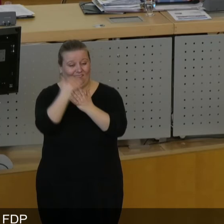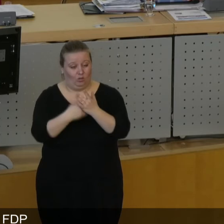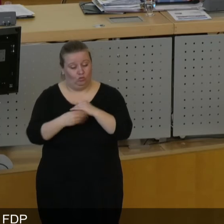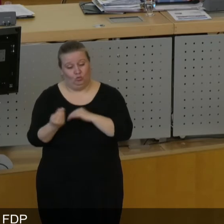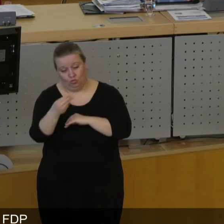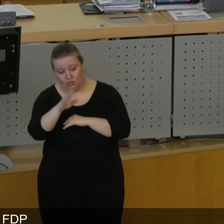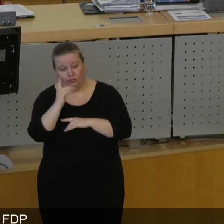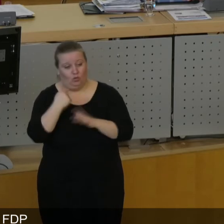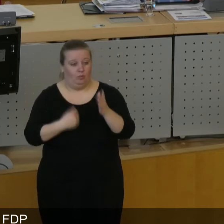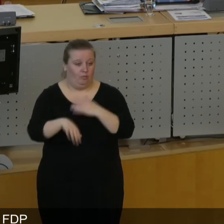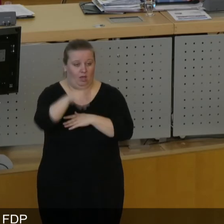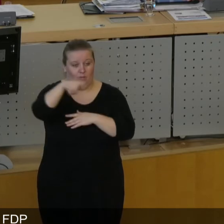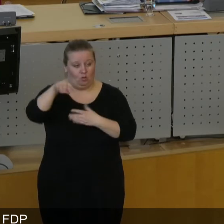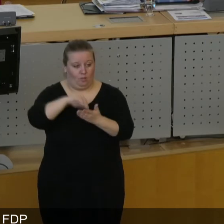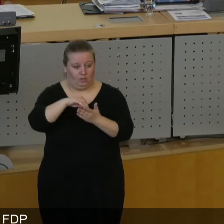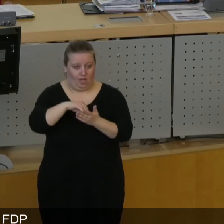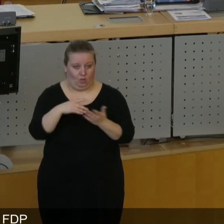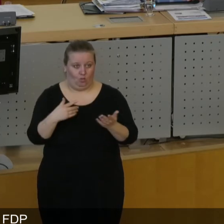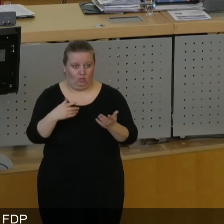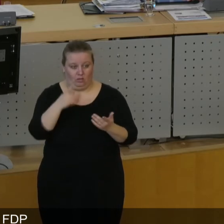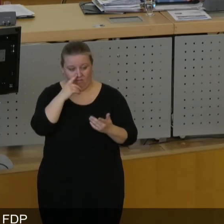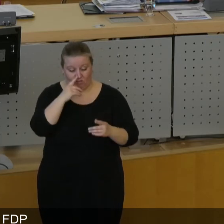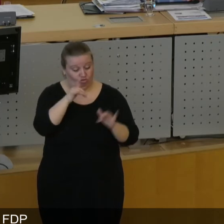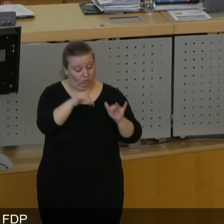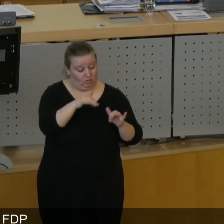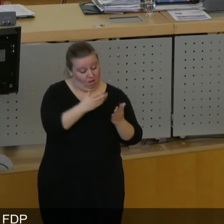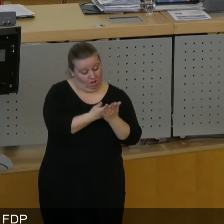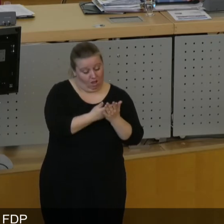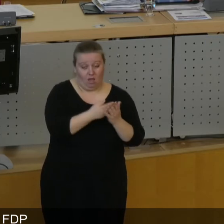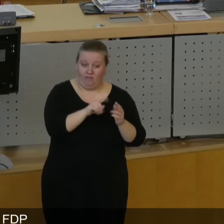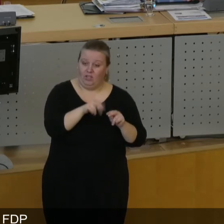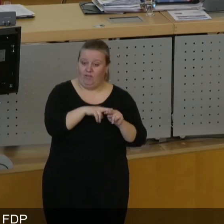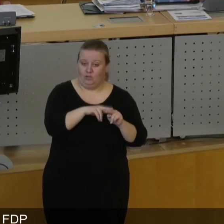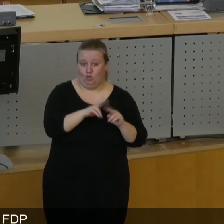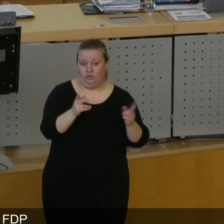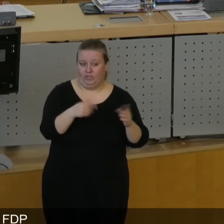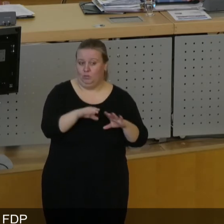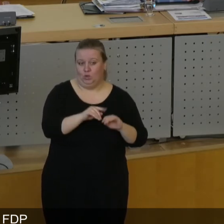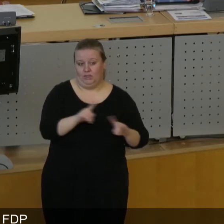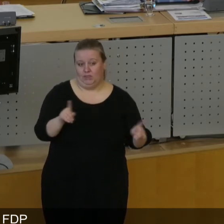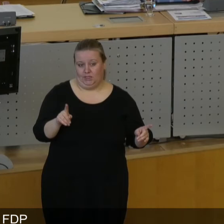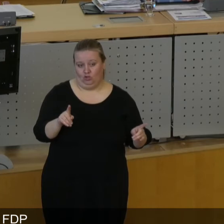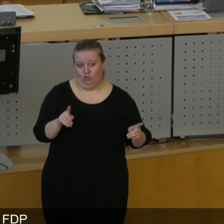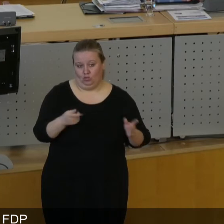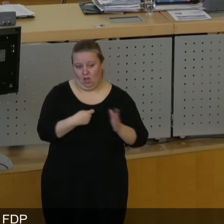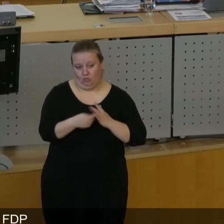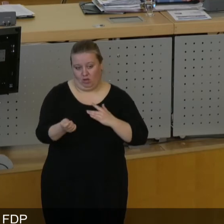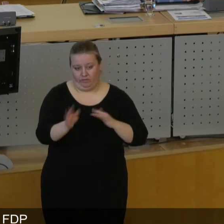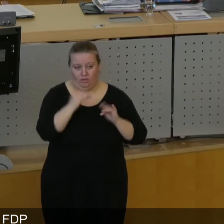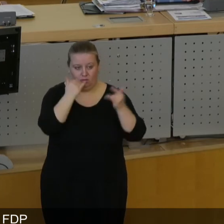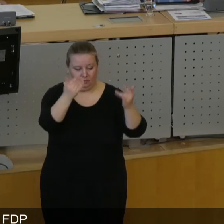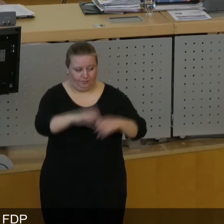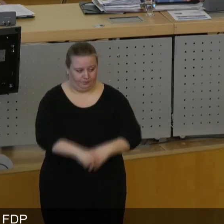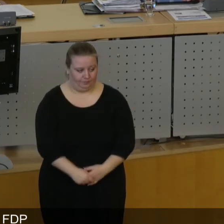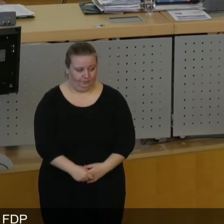zusätzliches Instrument der Bürgerbeteiligung, wenn das vorhandene Werkzeug der Bürgerbeteiligung nicht genutzt oder gar abgeschafft wird. Vielen